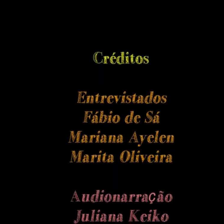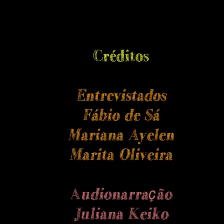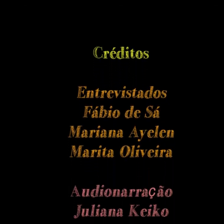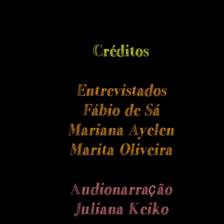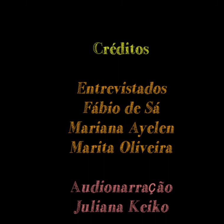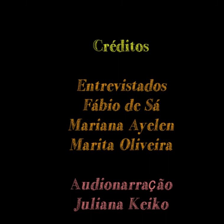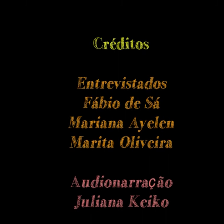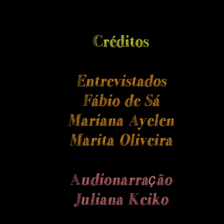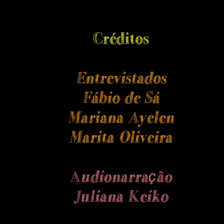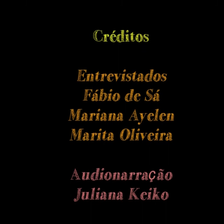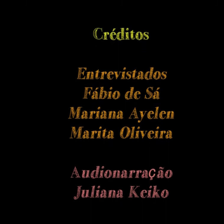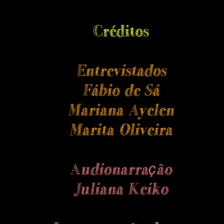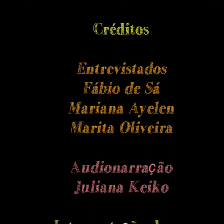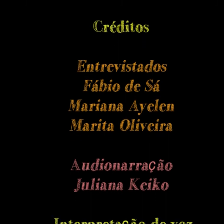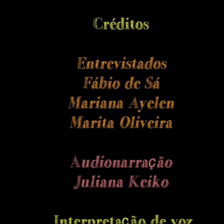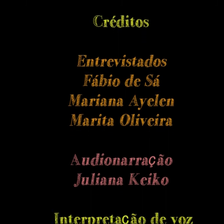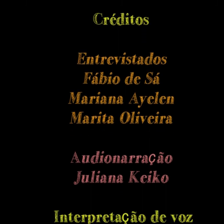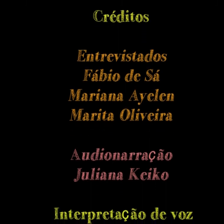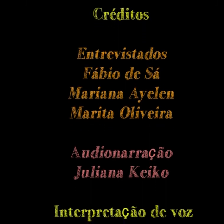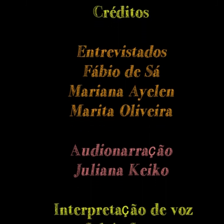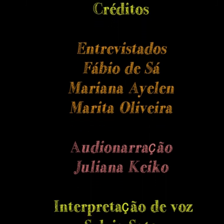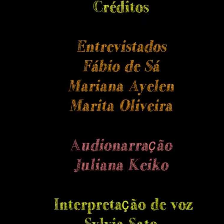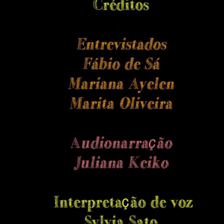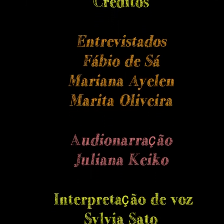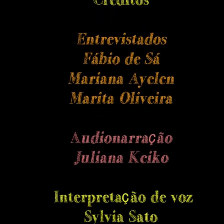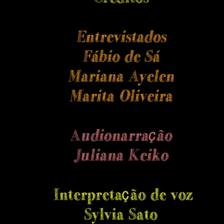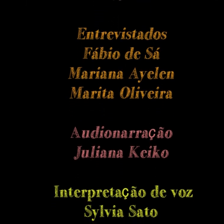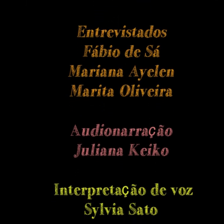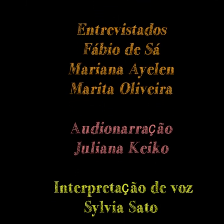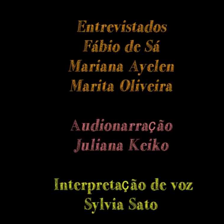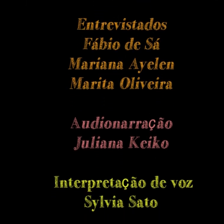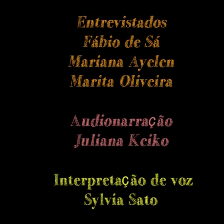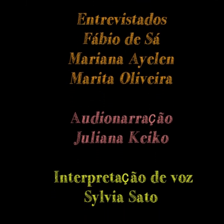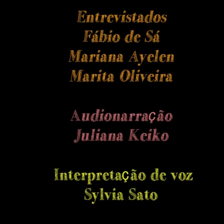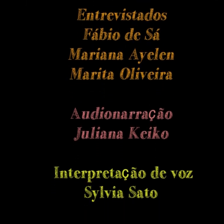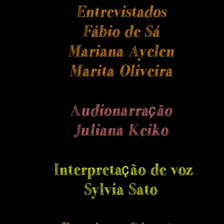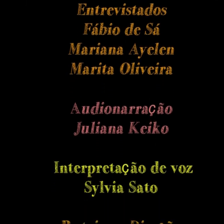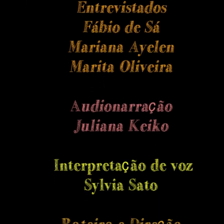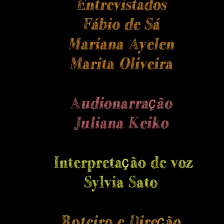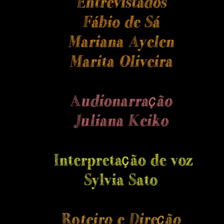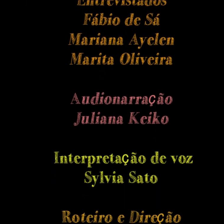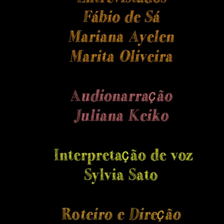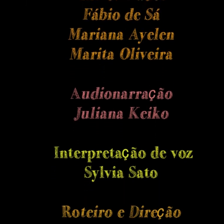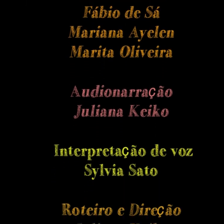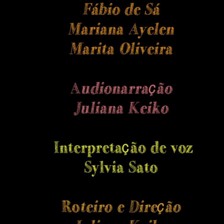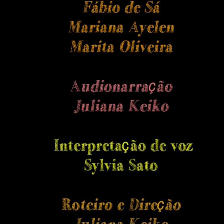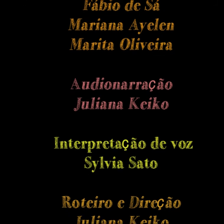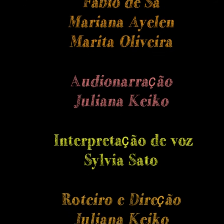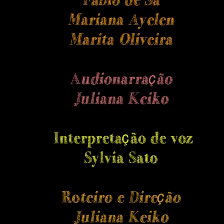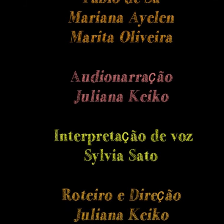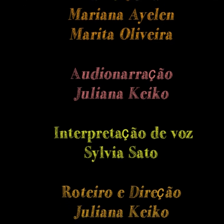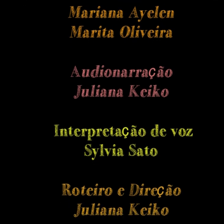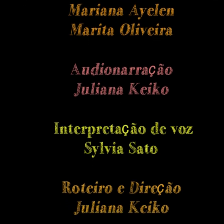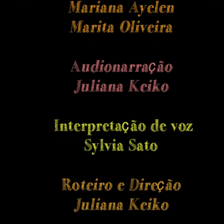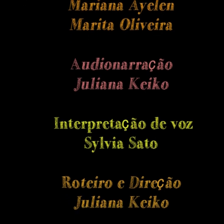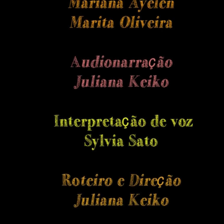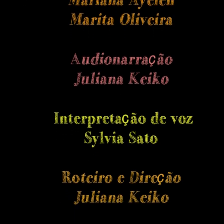Áudio-narração Juliana Keiko Interpretação de voz Silvia